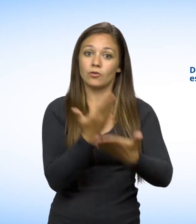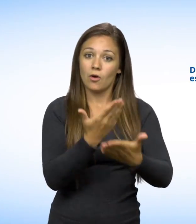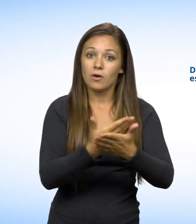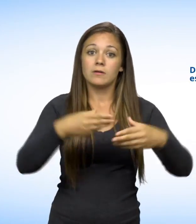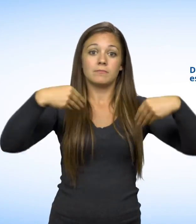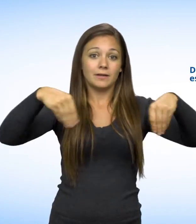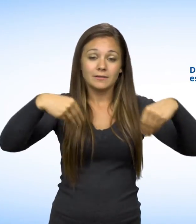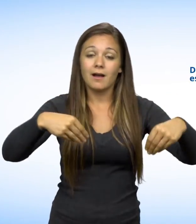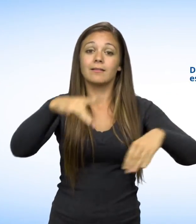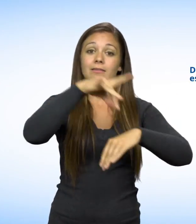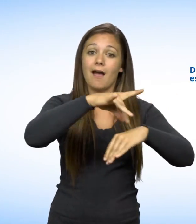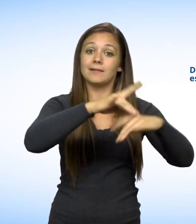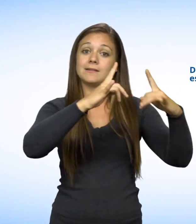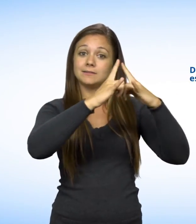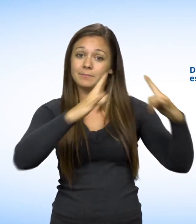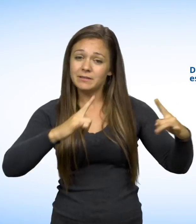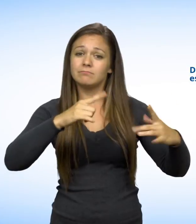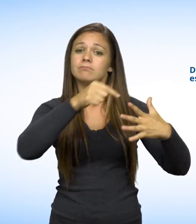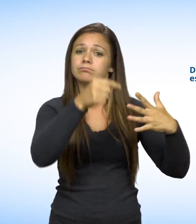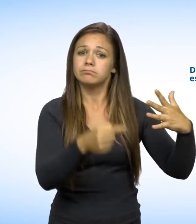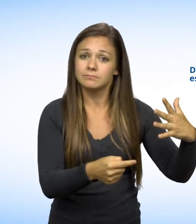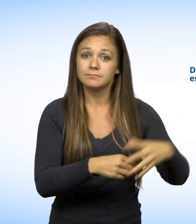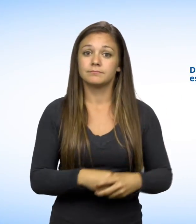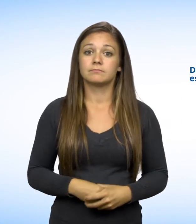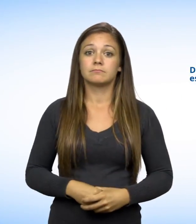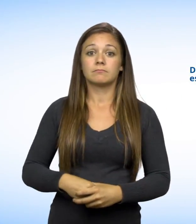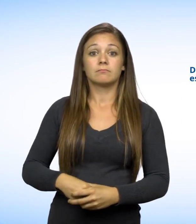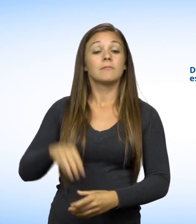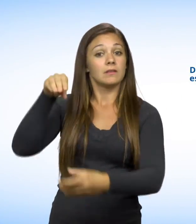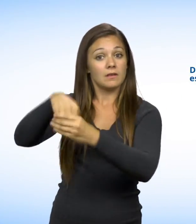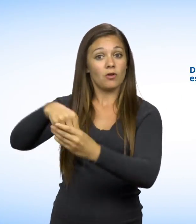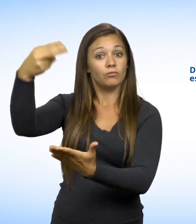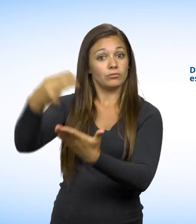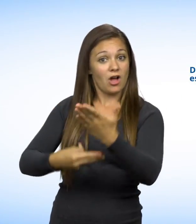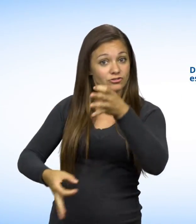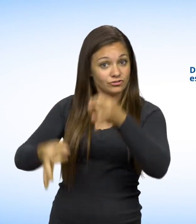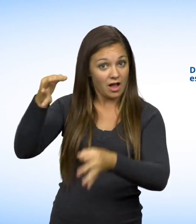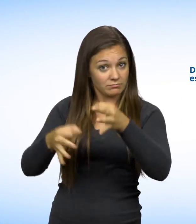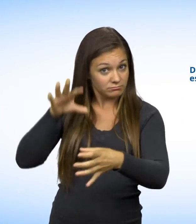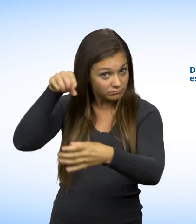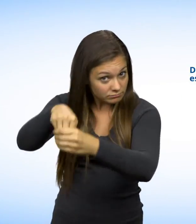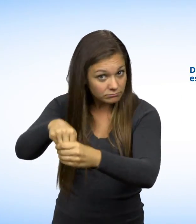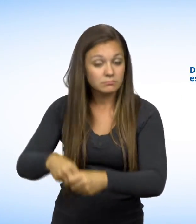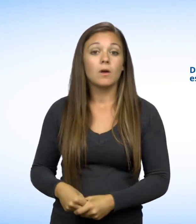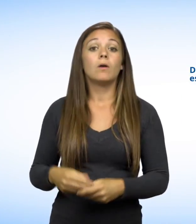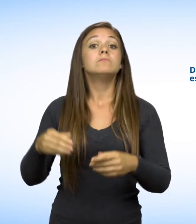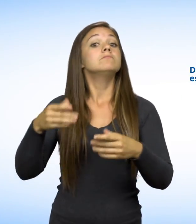écoles, commerces, terrains de camping Actes juridiques Incluant les